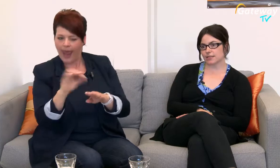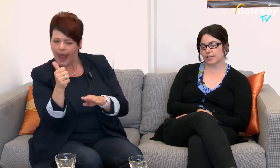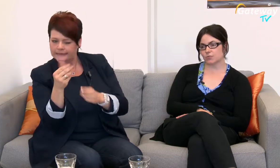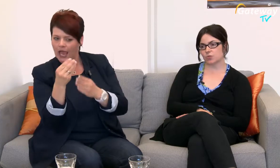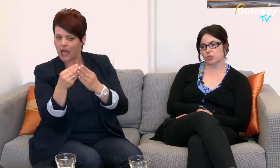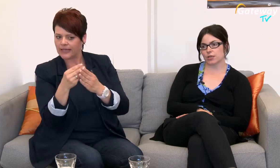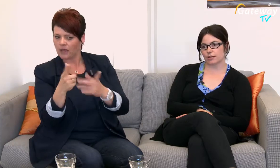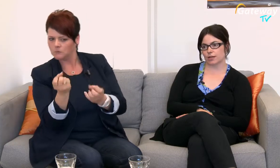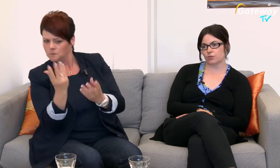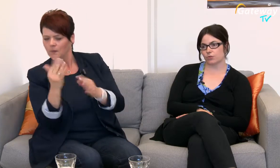einer psychischen Erkrankung?